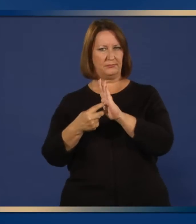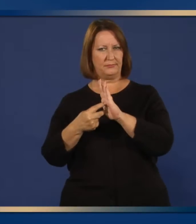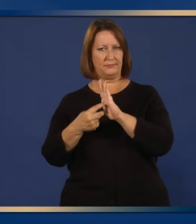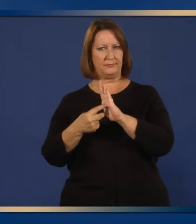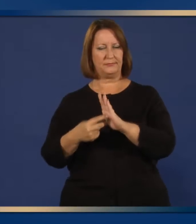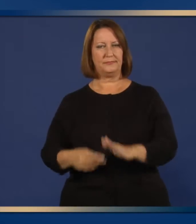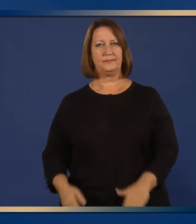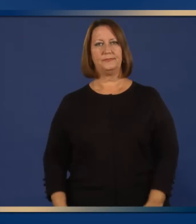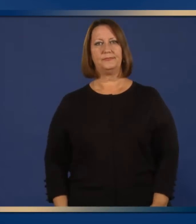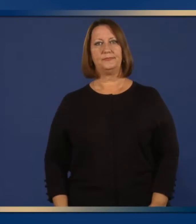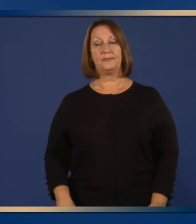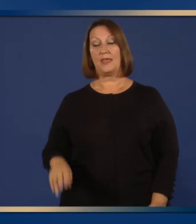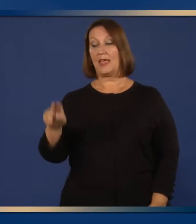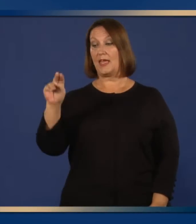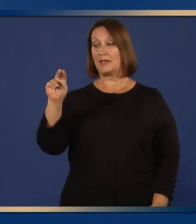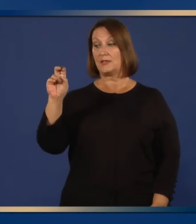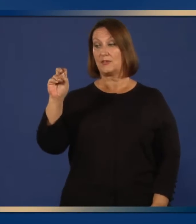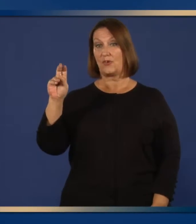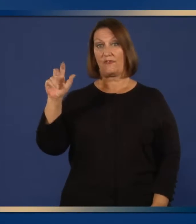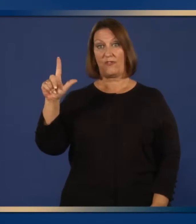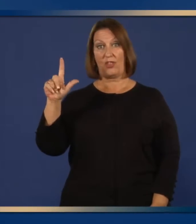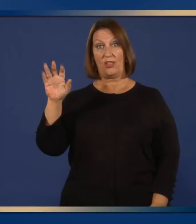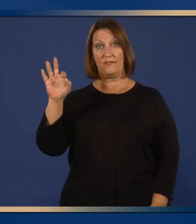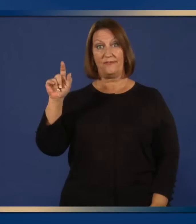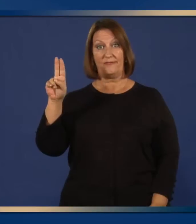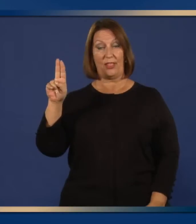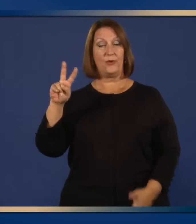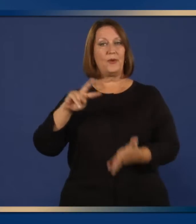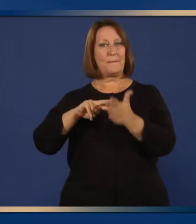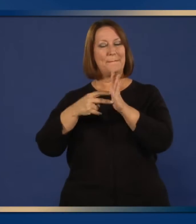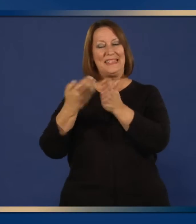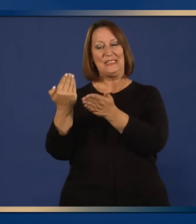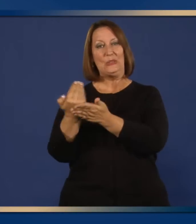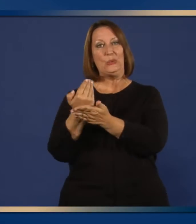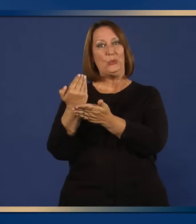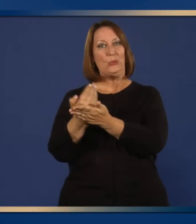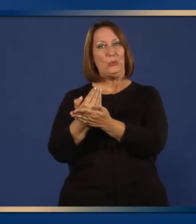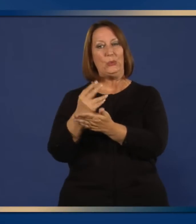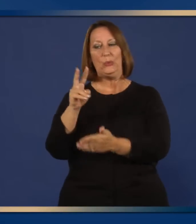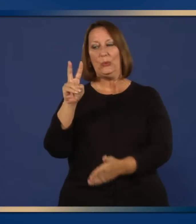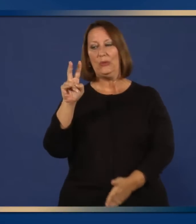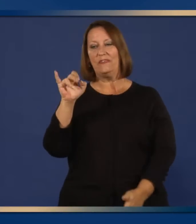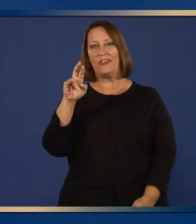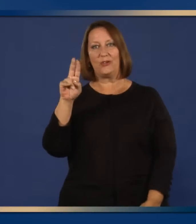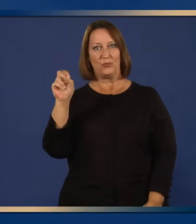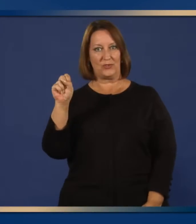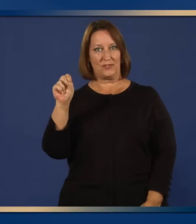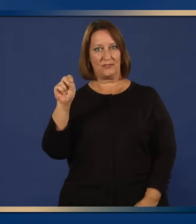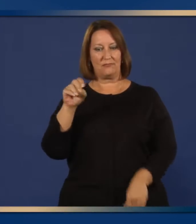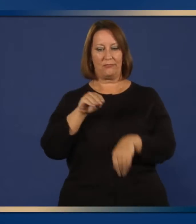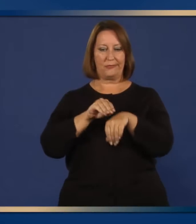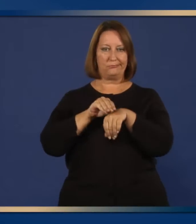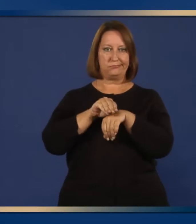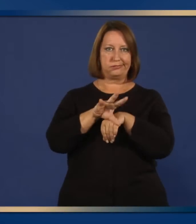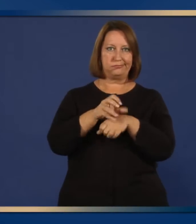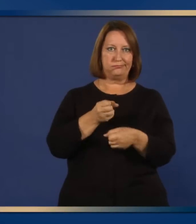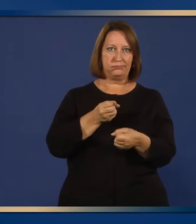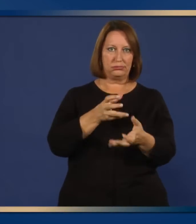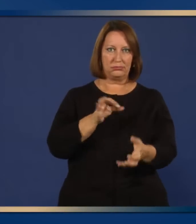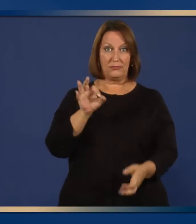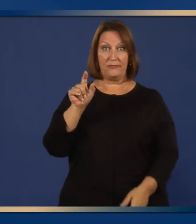La nueva gripe es un tipo de otro modo no visto previamente del virus de la gripe.